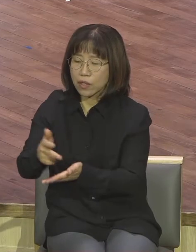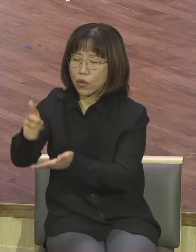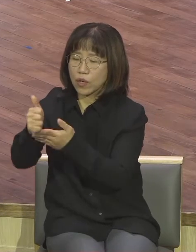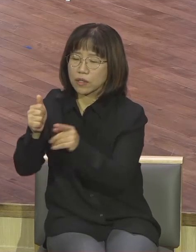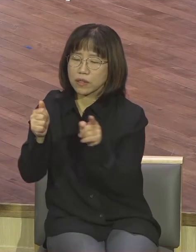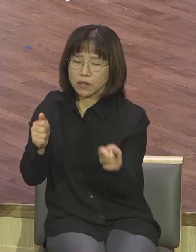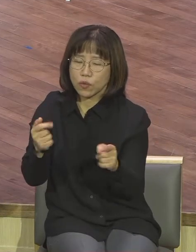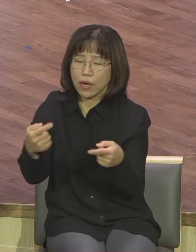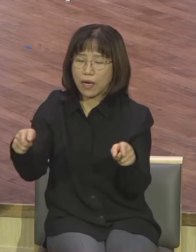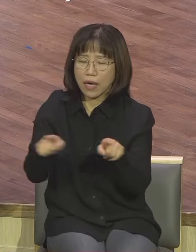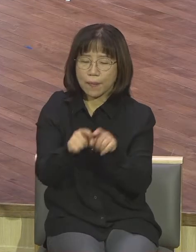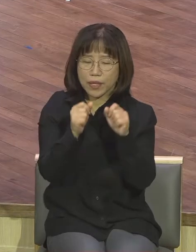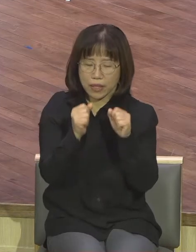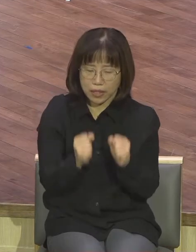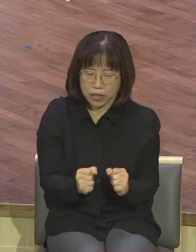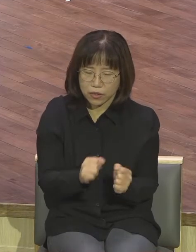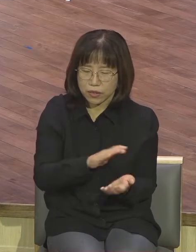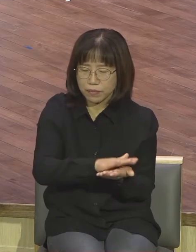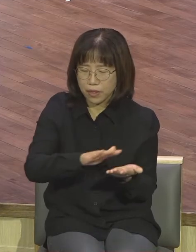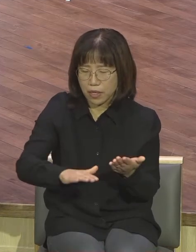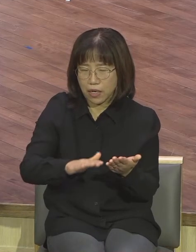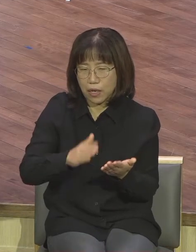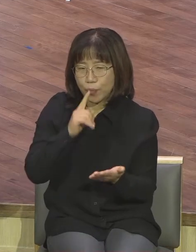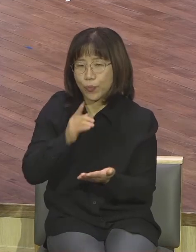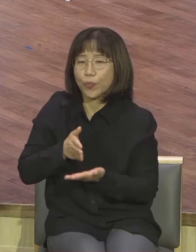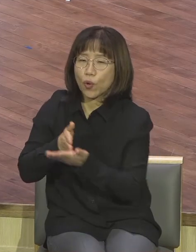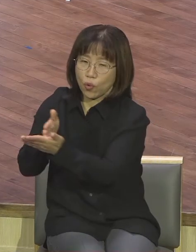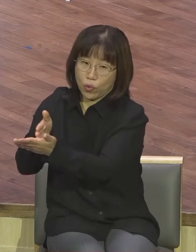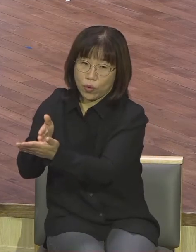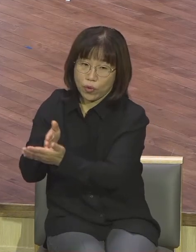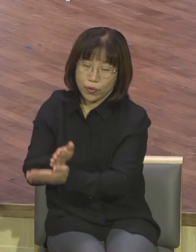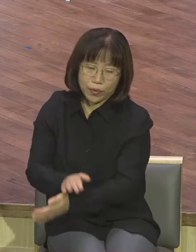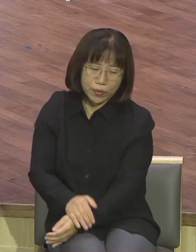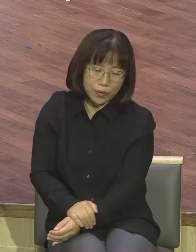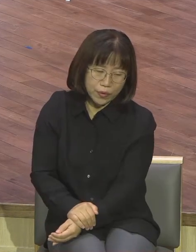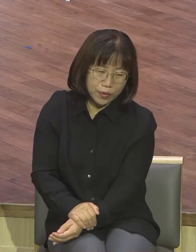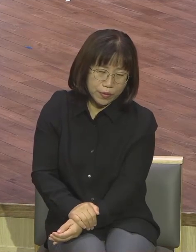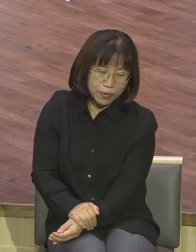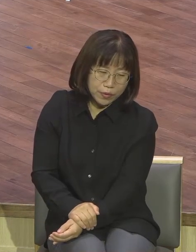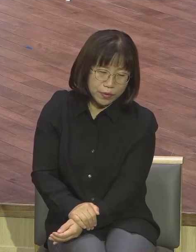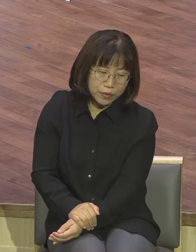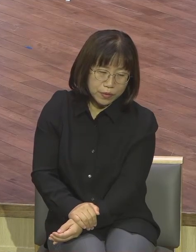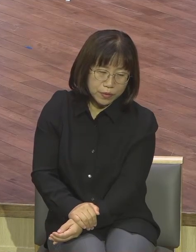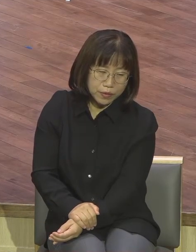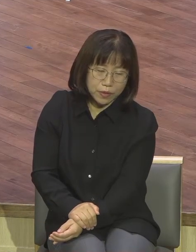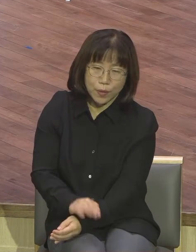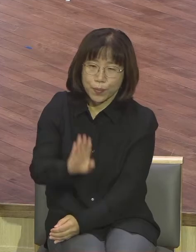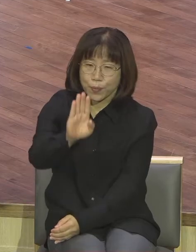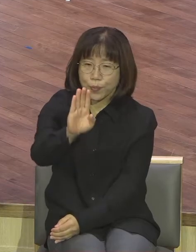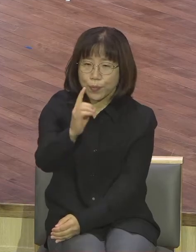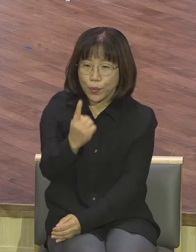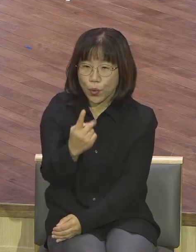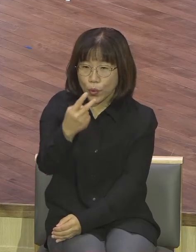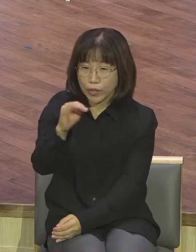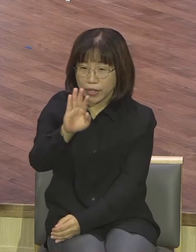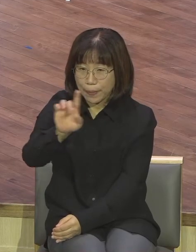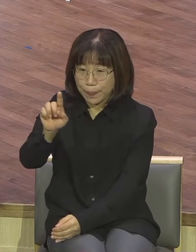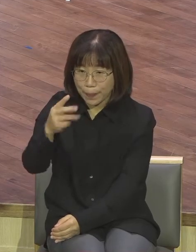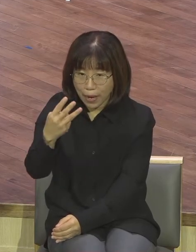함께 계시더이다 이게 중요한 거에요 마치 보디발의 요새 보면서 요하께서